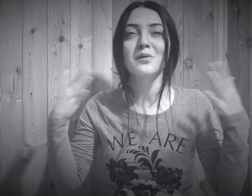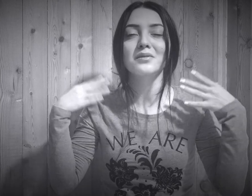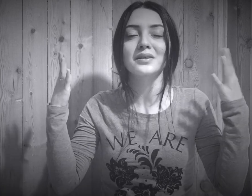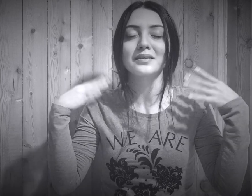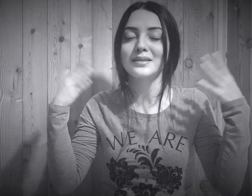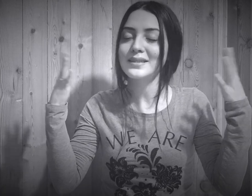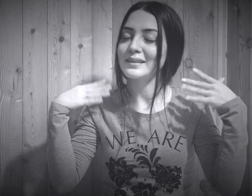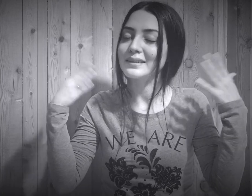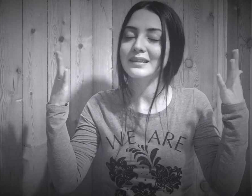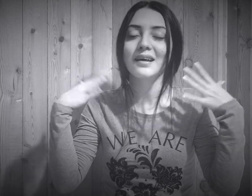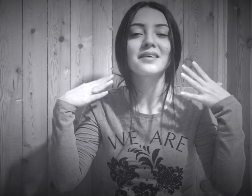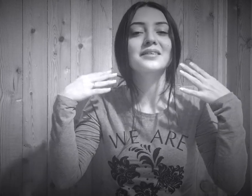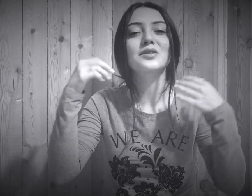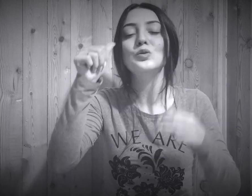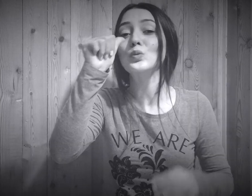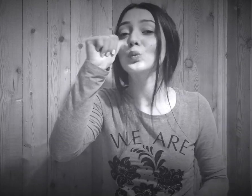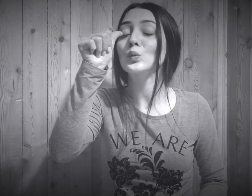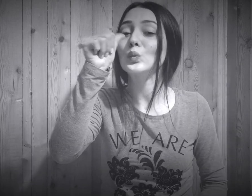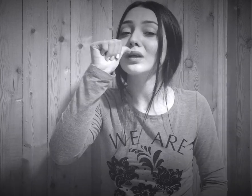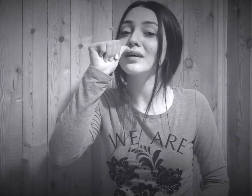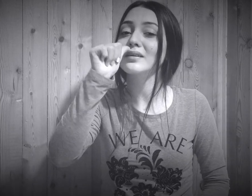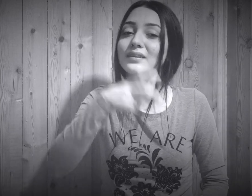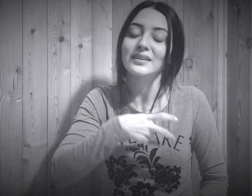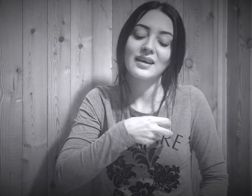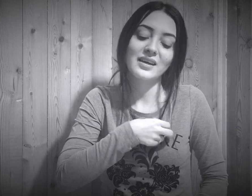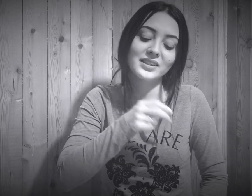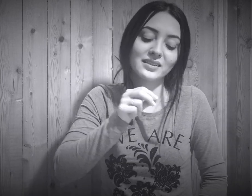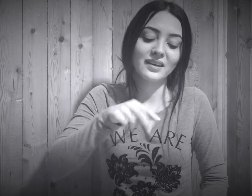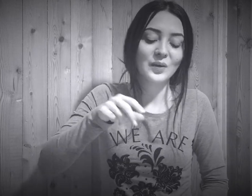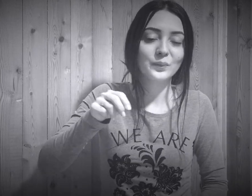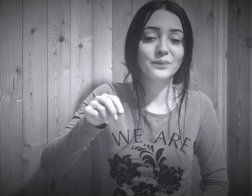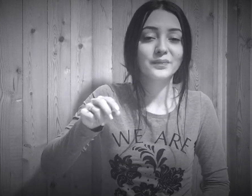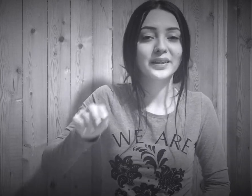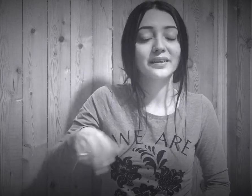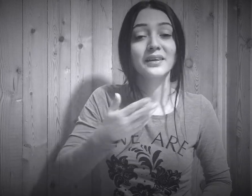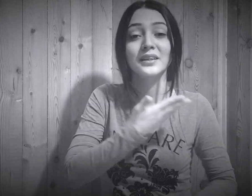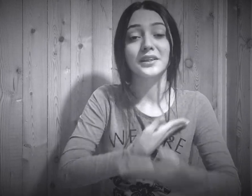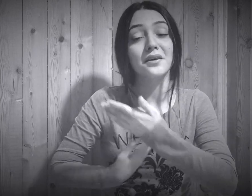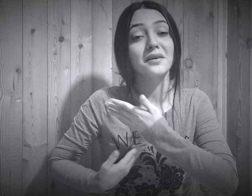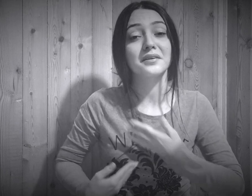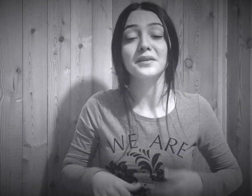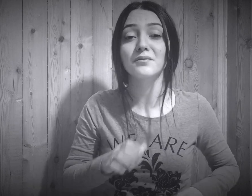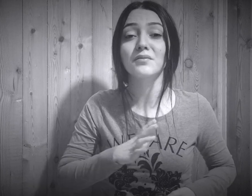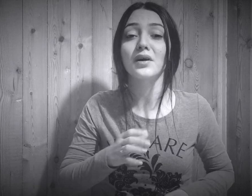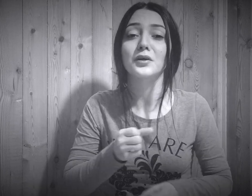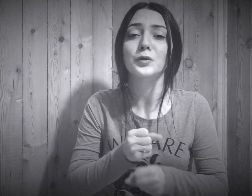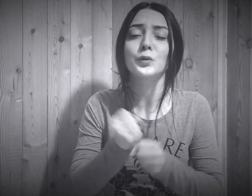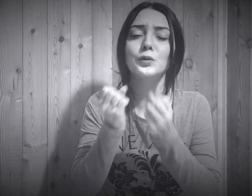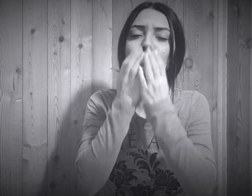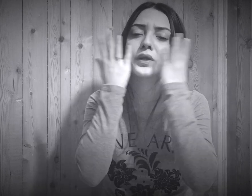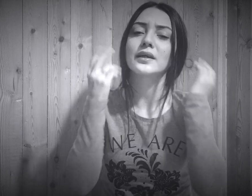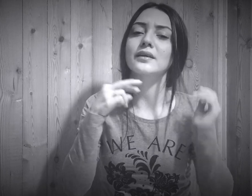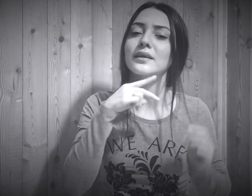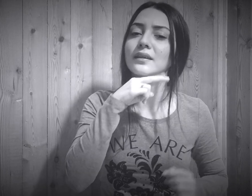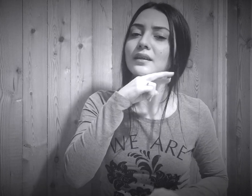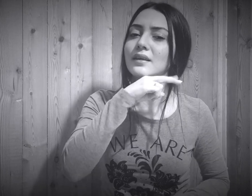Havasından suyundan aşk damlayan yârim var gül renginde